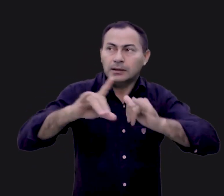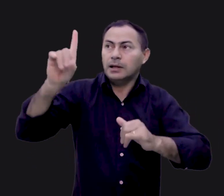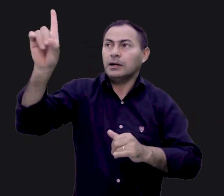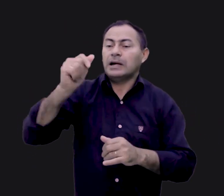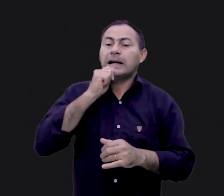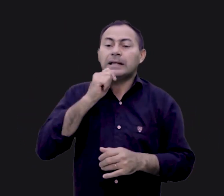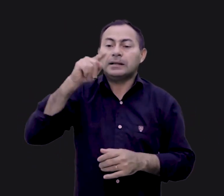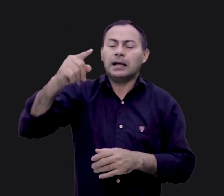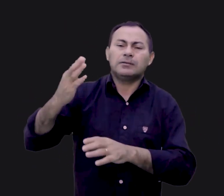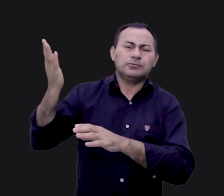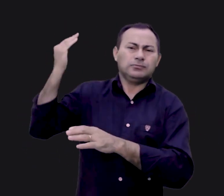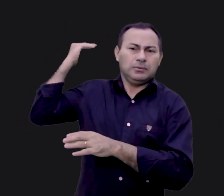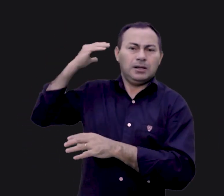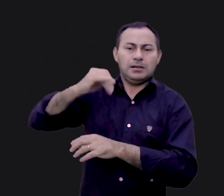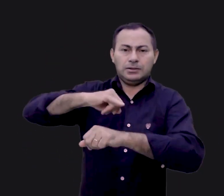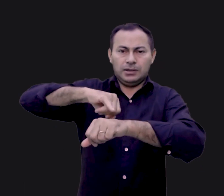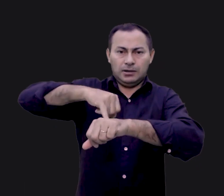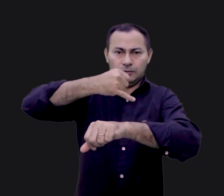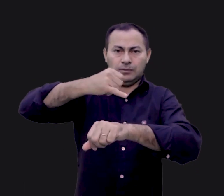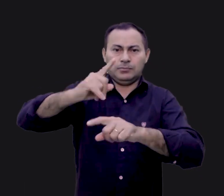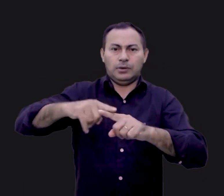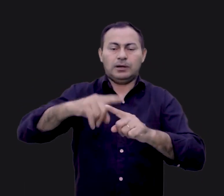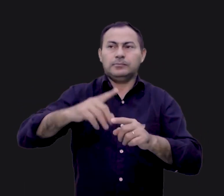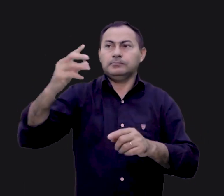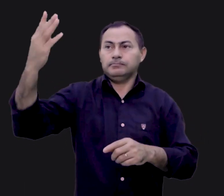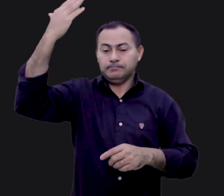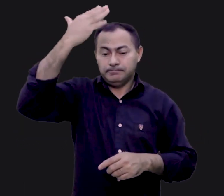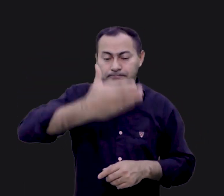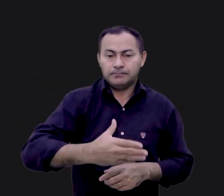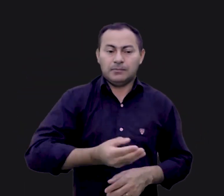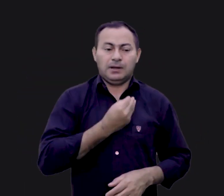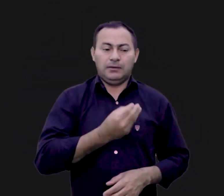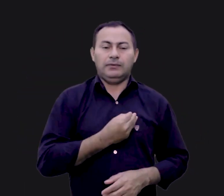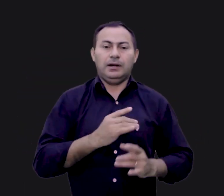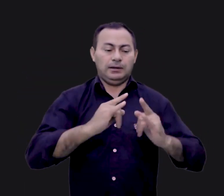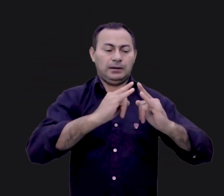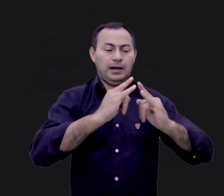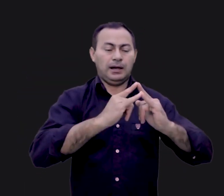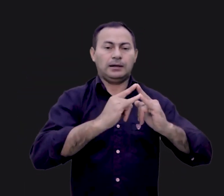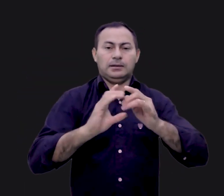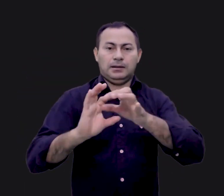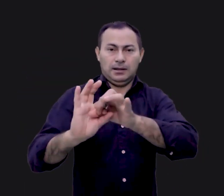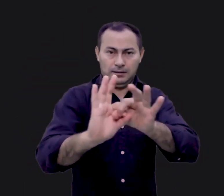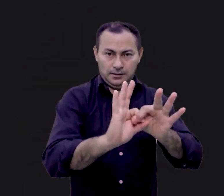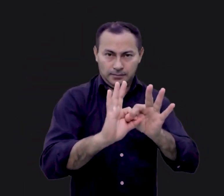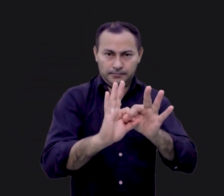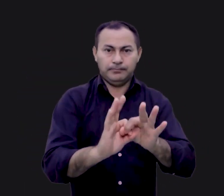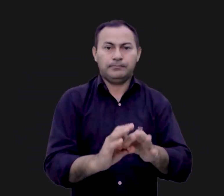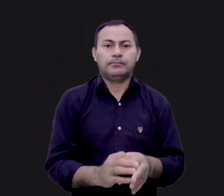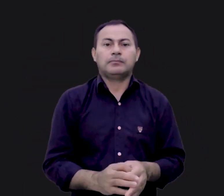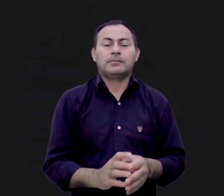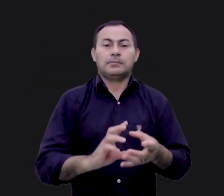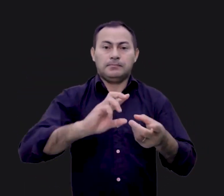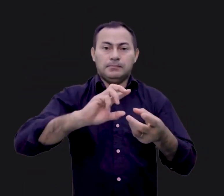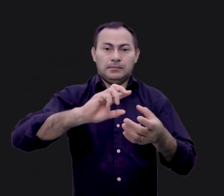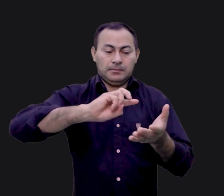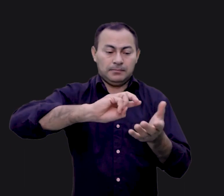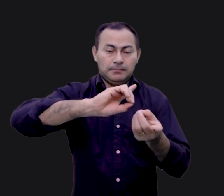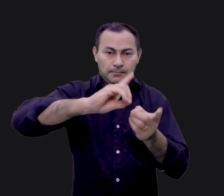que ainda estava lá atrás em Jerusalém, porque a sua divina presença vivia na arca da aliança. A grande dinâmica verdade